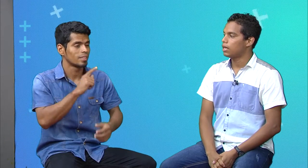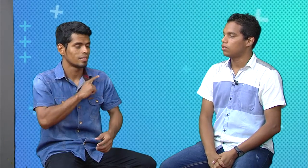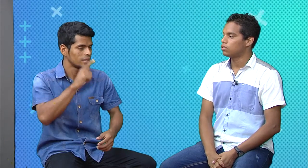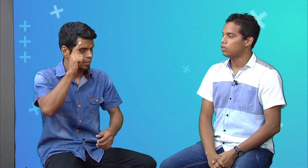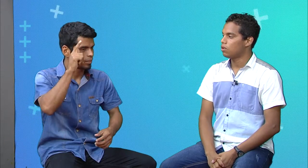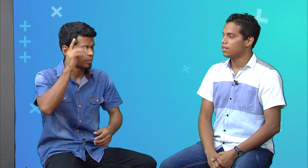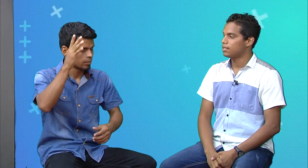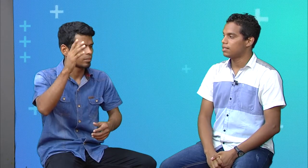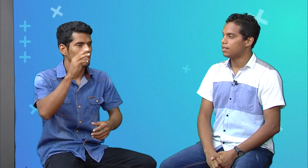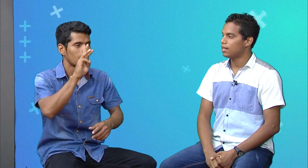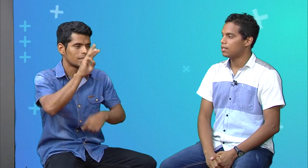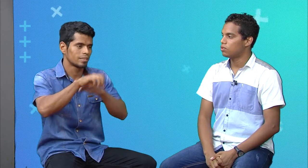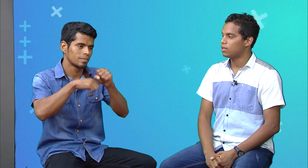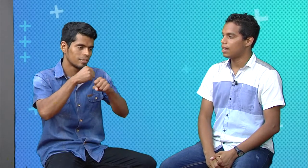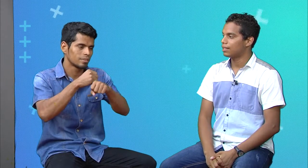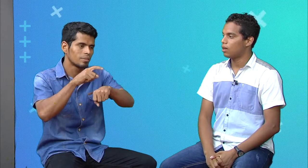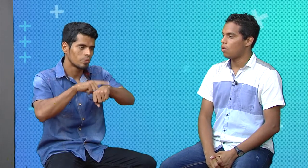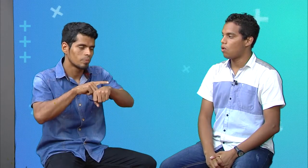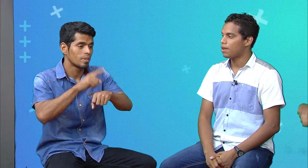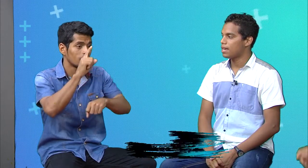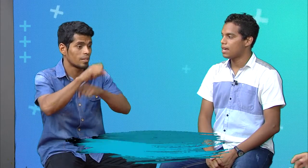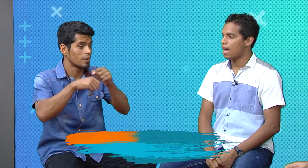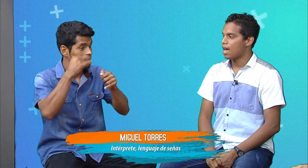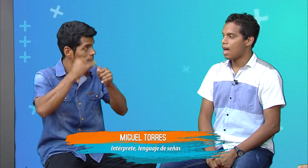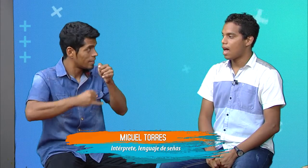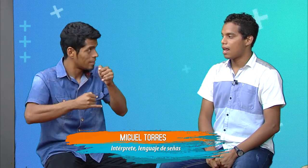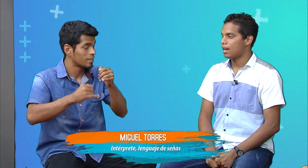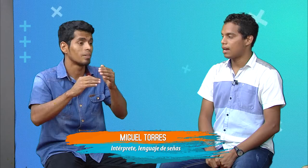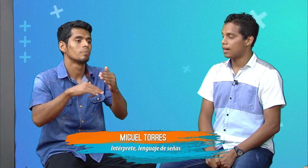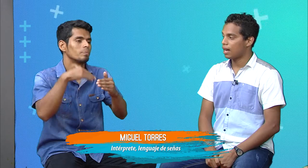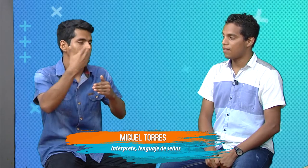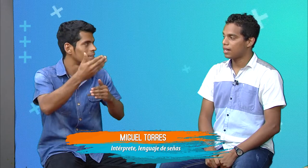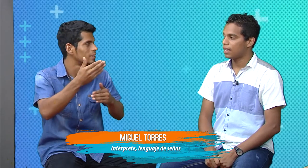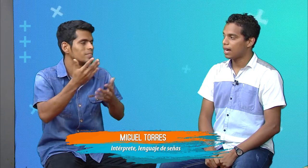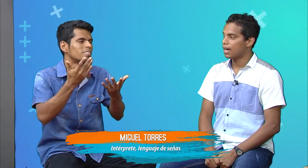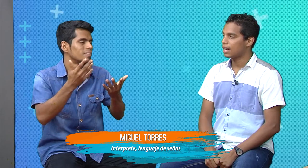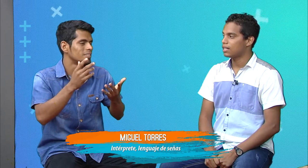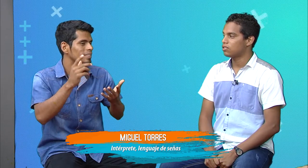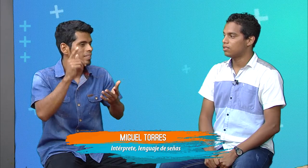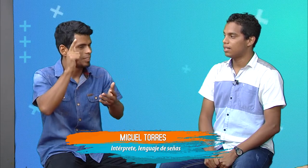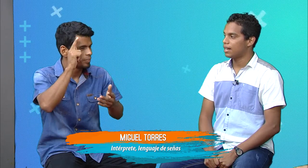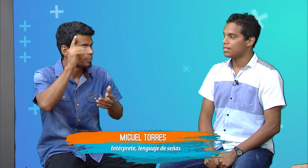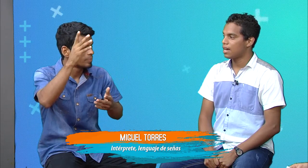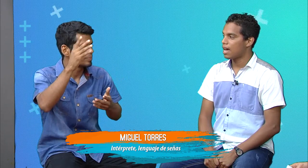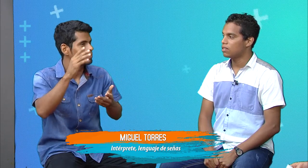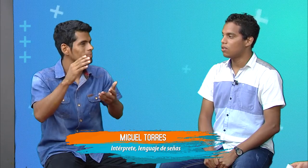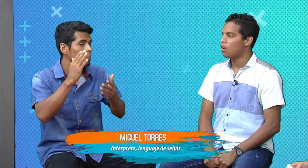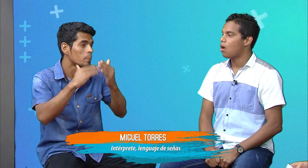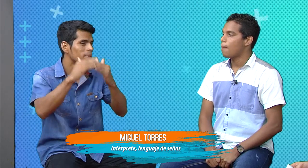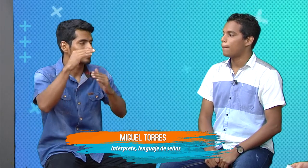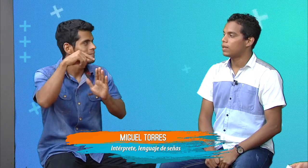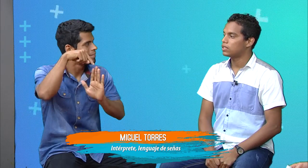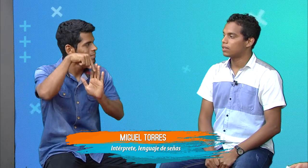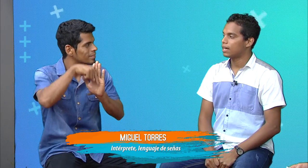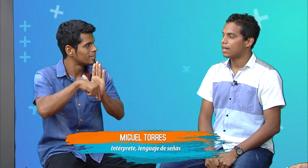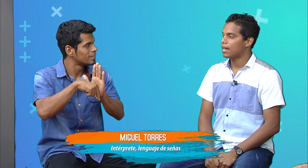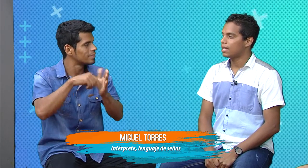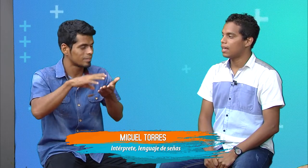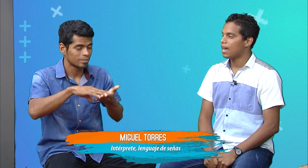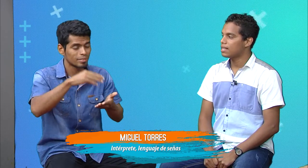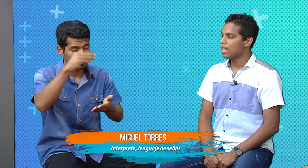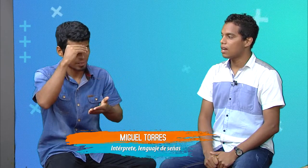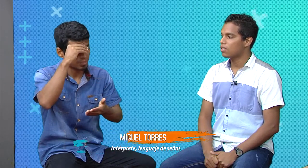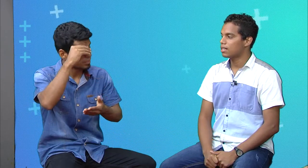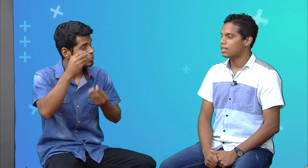Bueno, yo decidí estudiar teología. Cabe recalcar que son tres años, puesto que